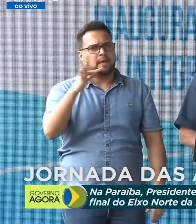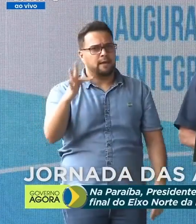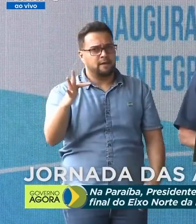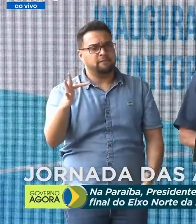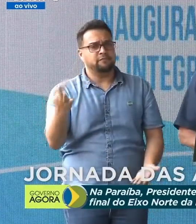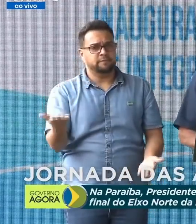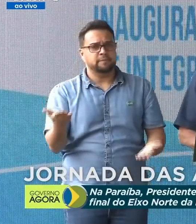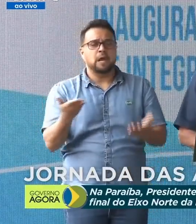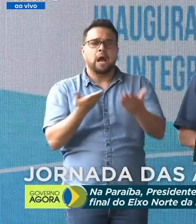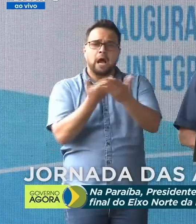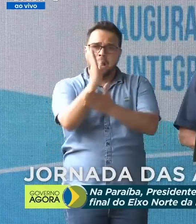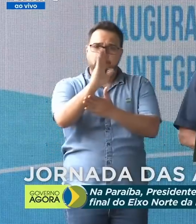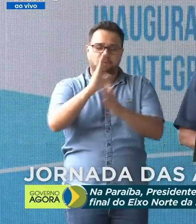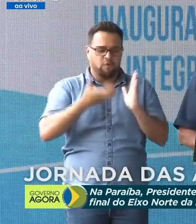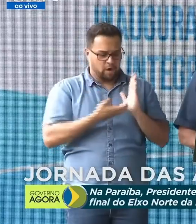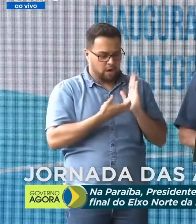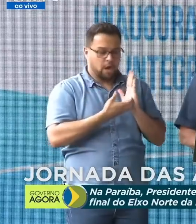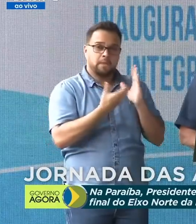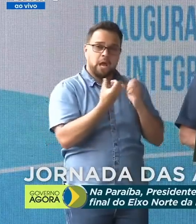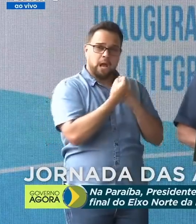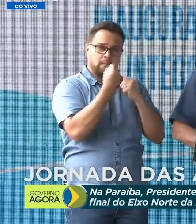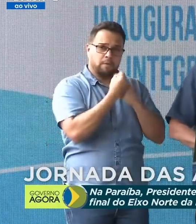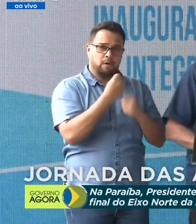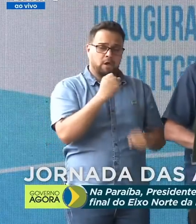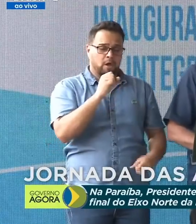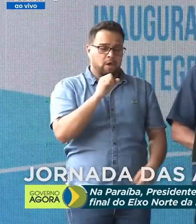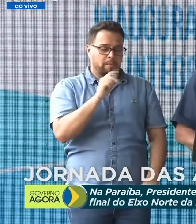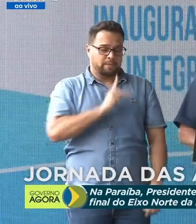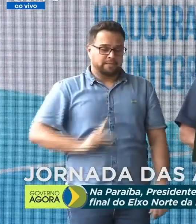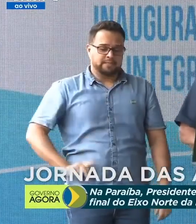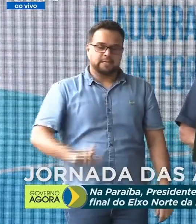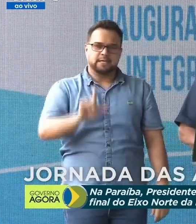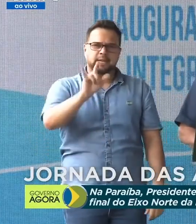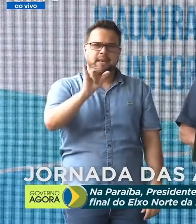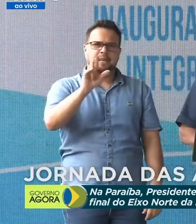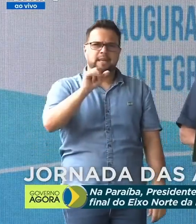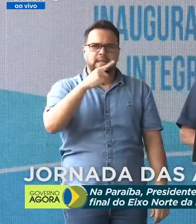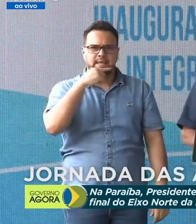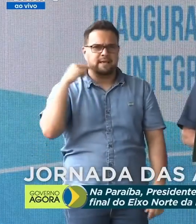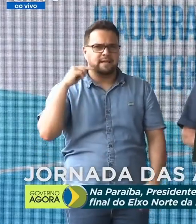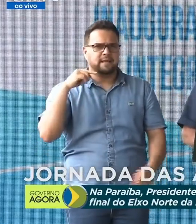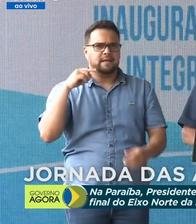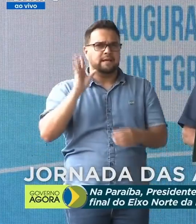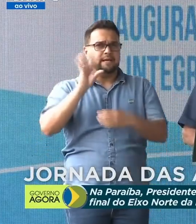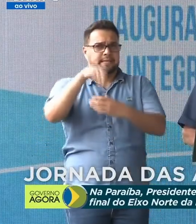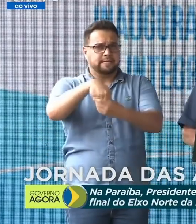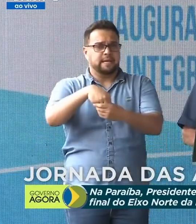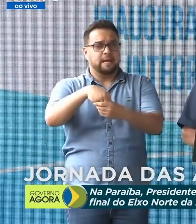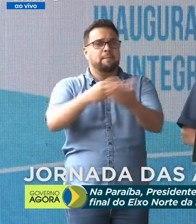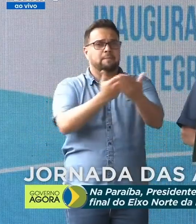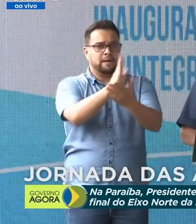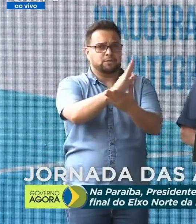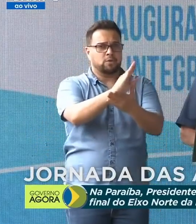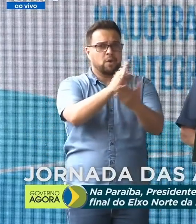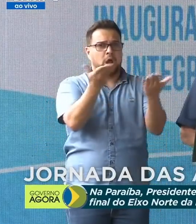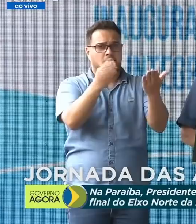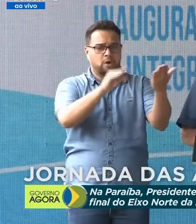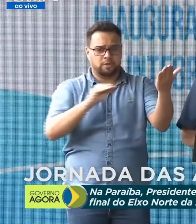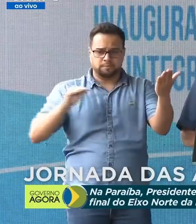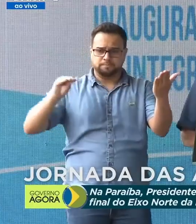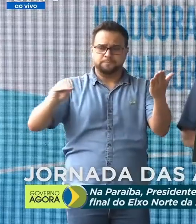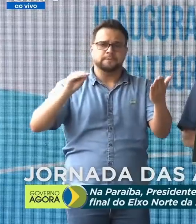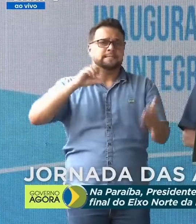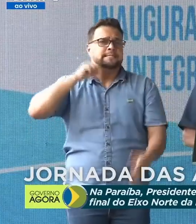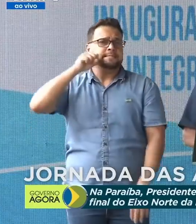Aprovamos na Câmara com o apoio do presidente Arthur Lira. Está no Senado. É um paliativo. É